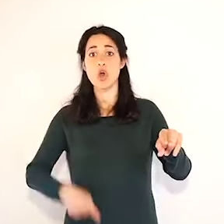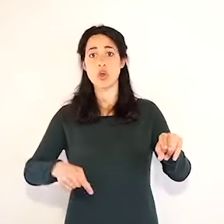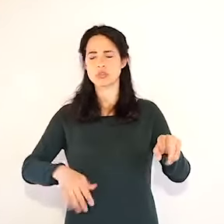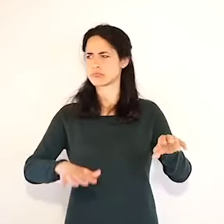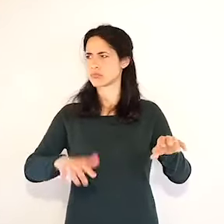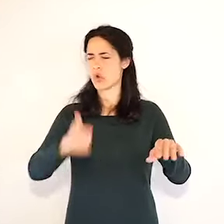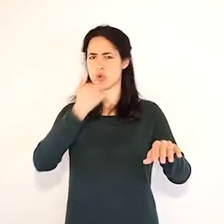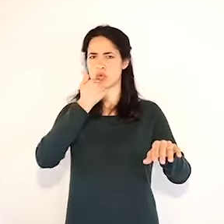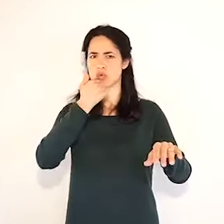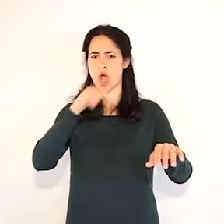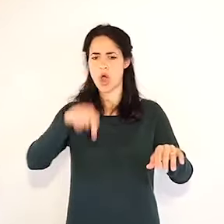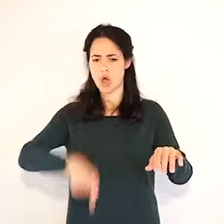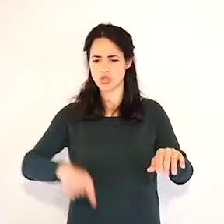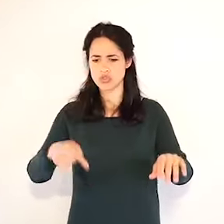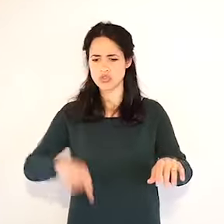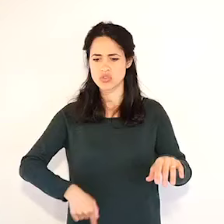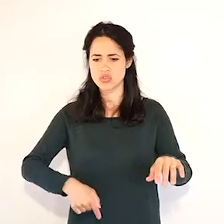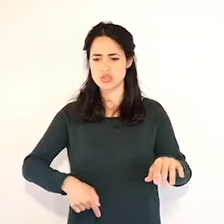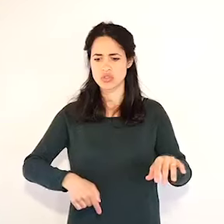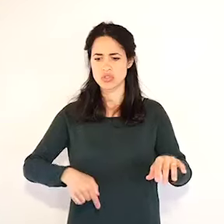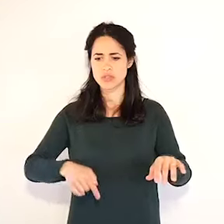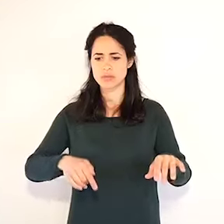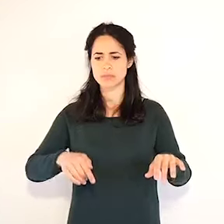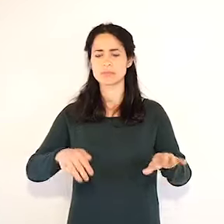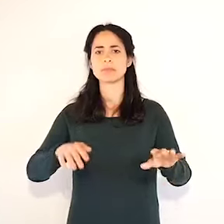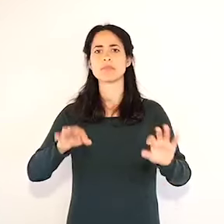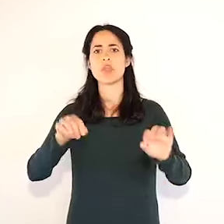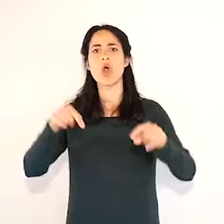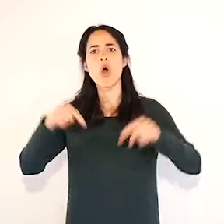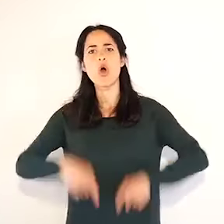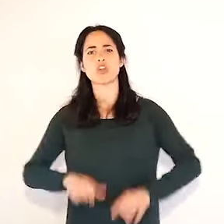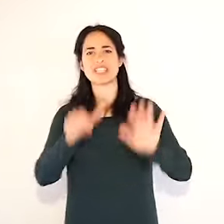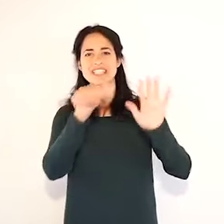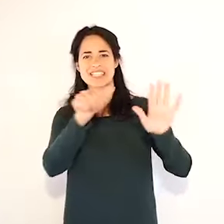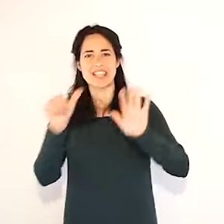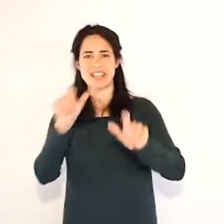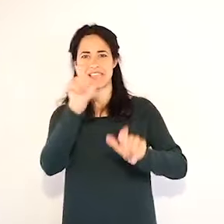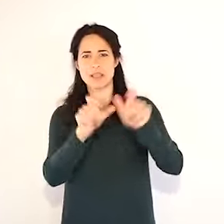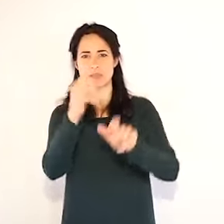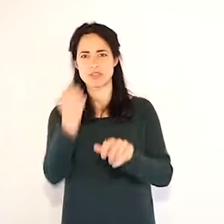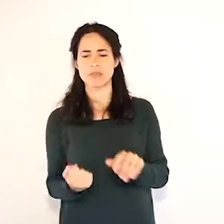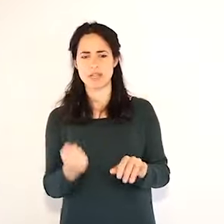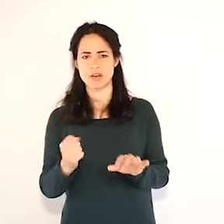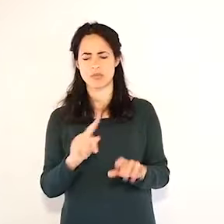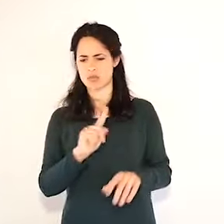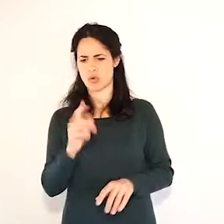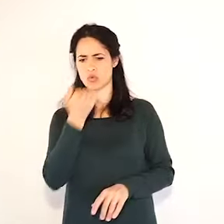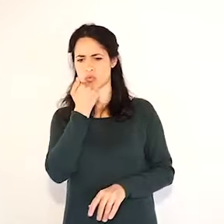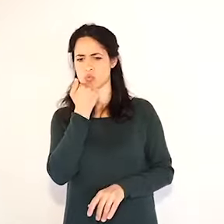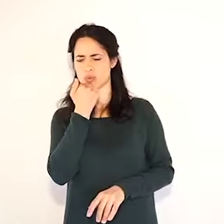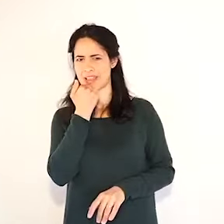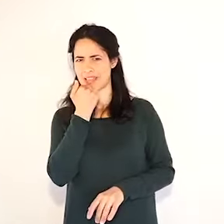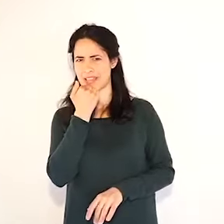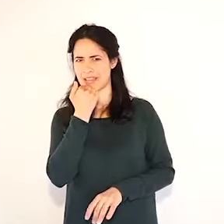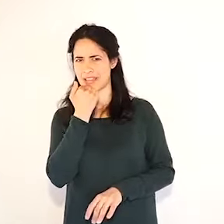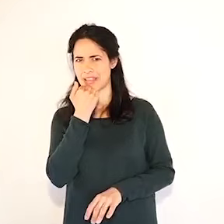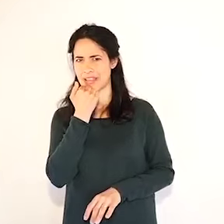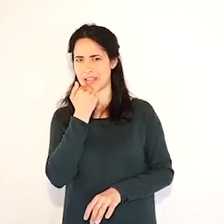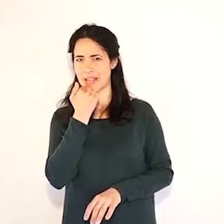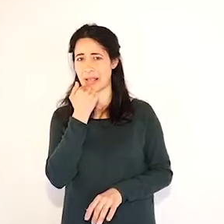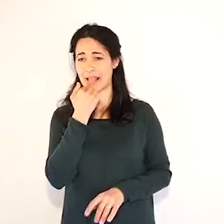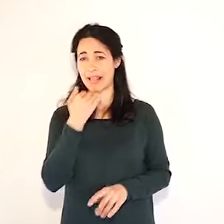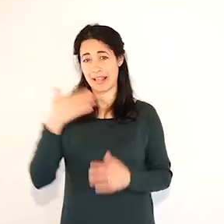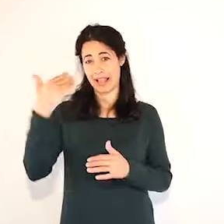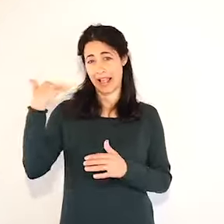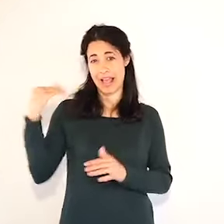perdonate, i 478 che vi dicevo non sono i letti Covid che come sapete sono circa 4.500,